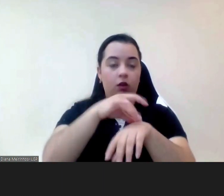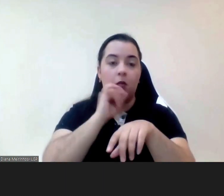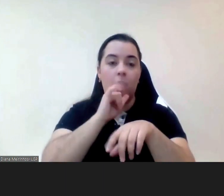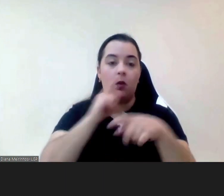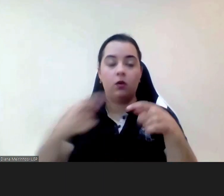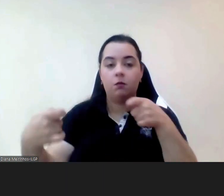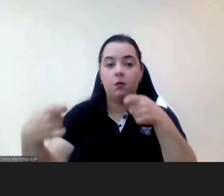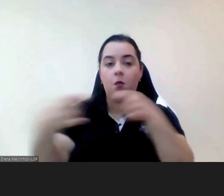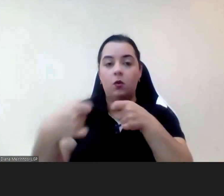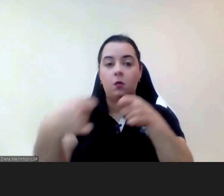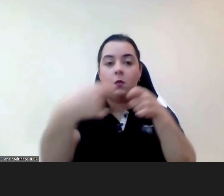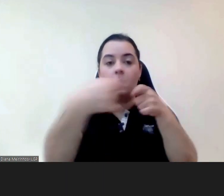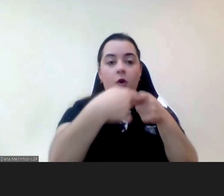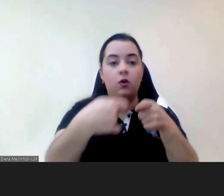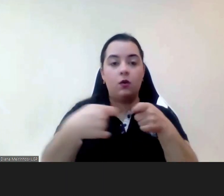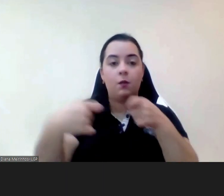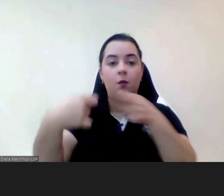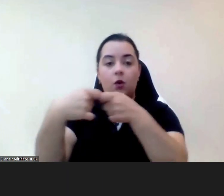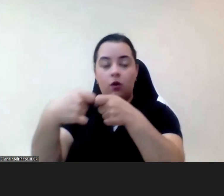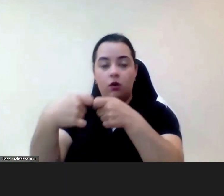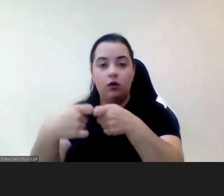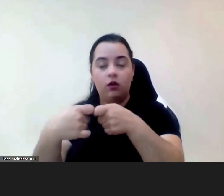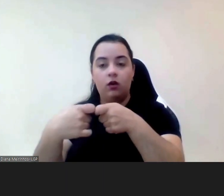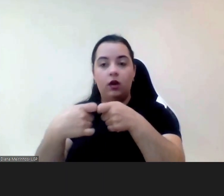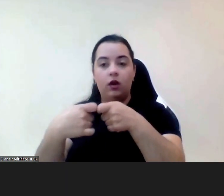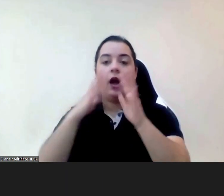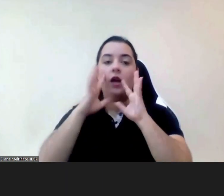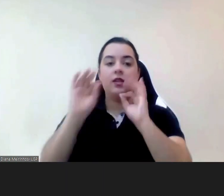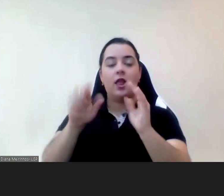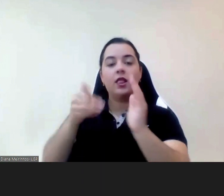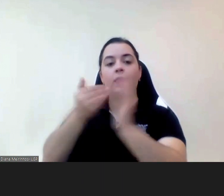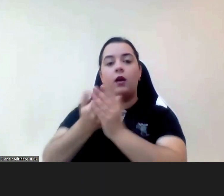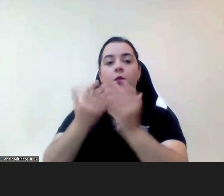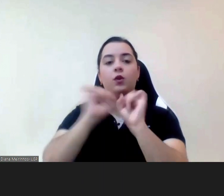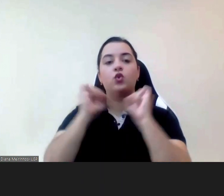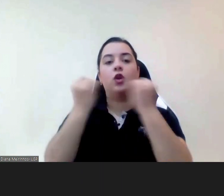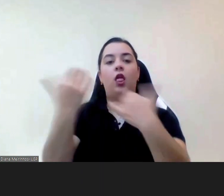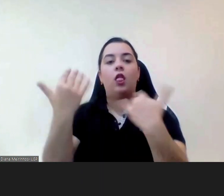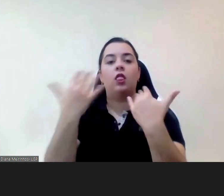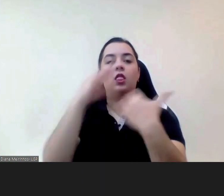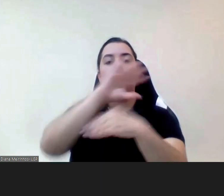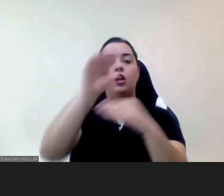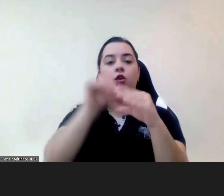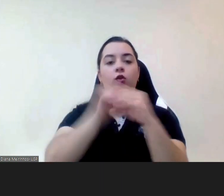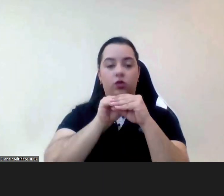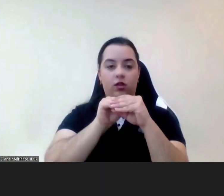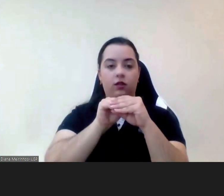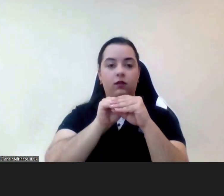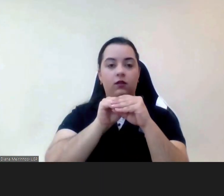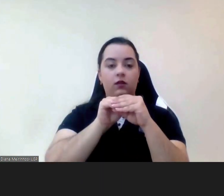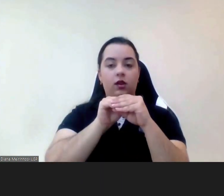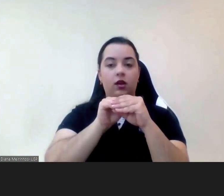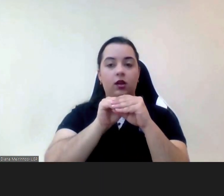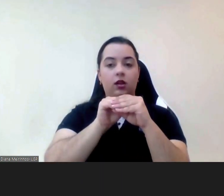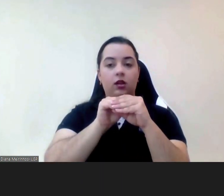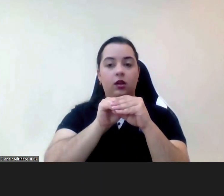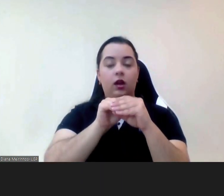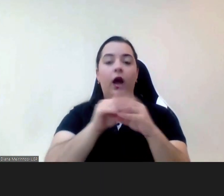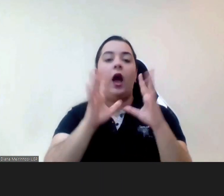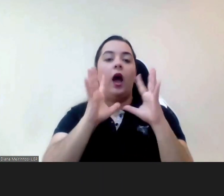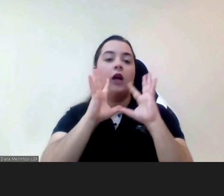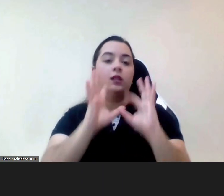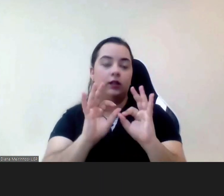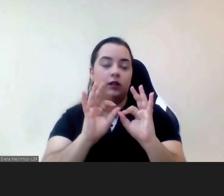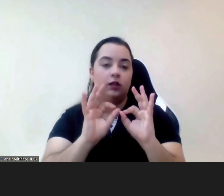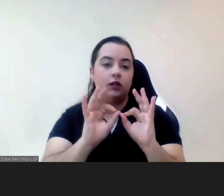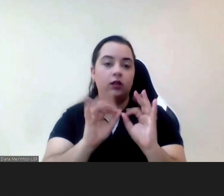inclusiva onde as pessoas com doença mental possam ter direito a usufruir de